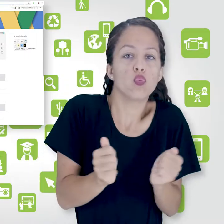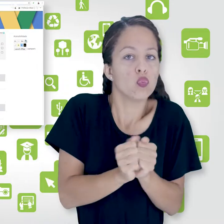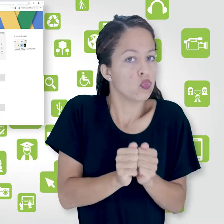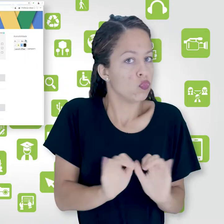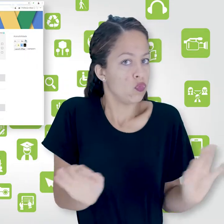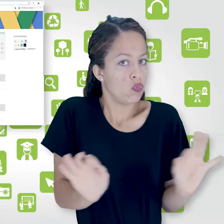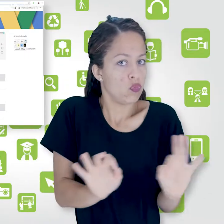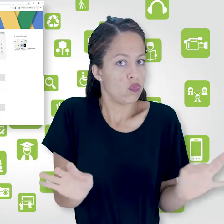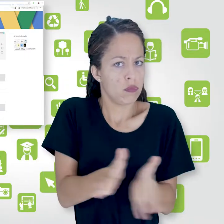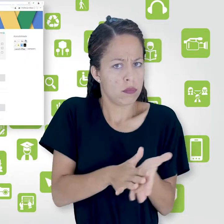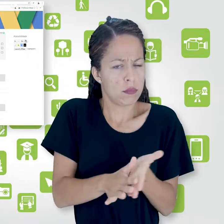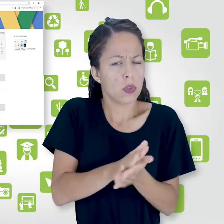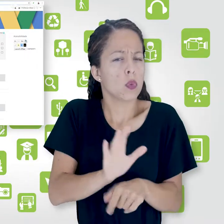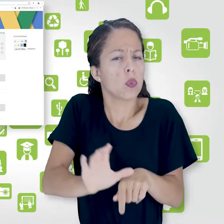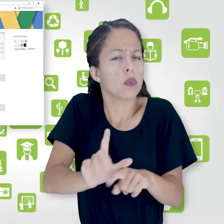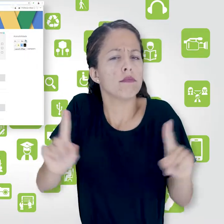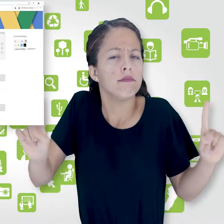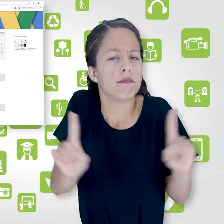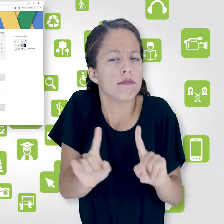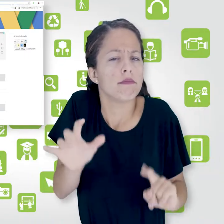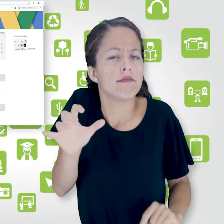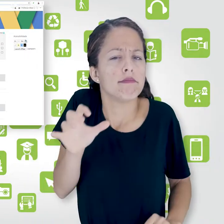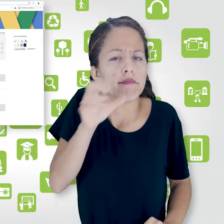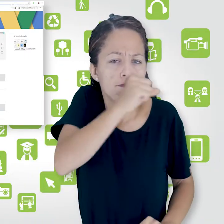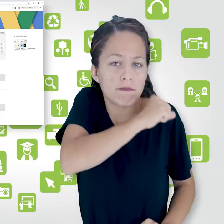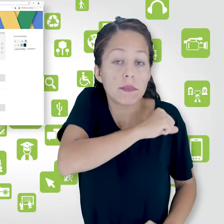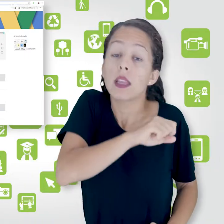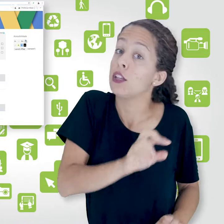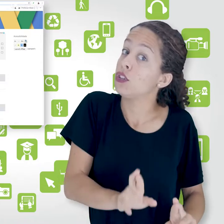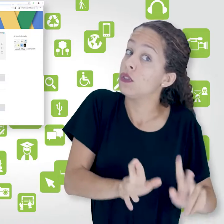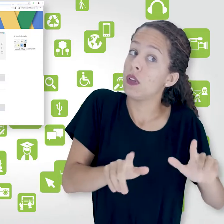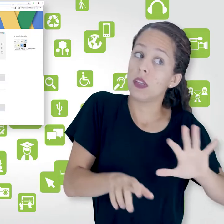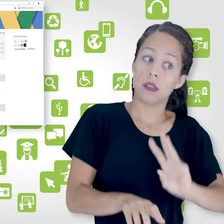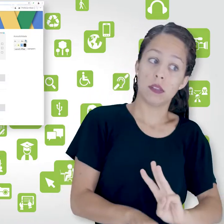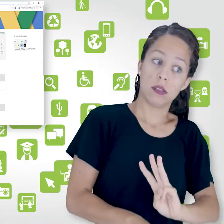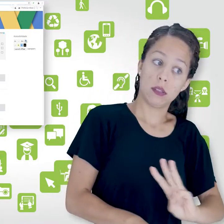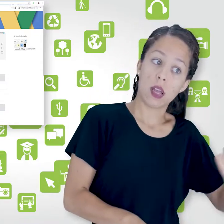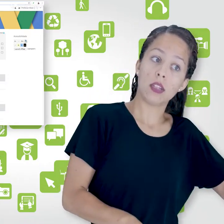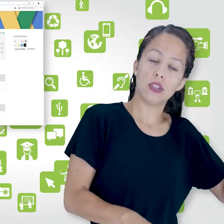E tem algumas diferenças, né? Em ser um aluno dessa plataforma e ser um aluno da instituição.